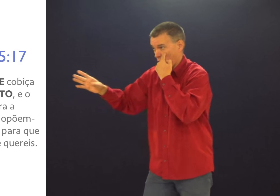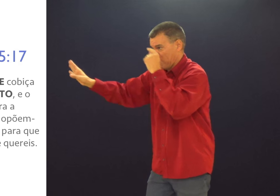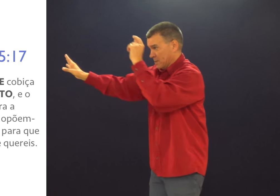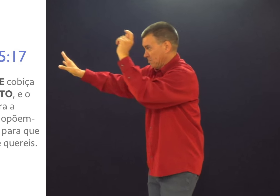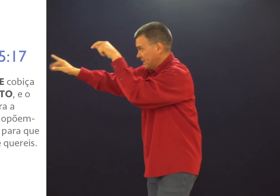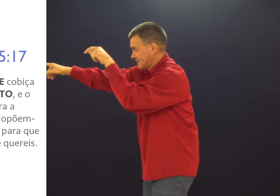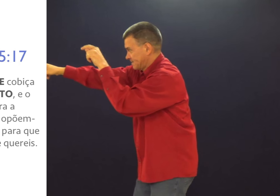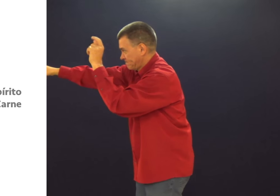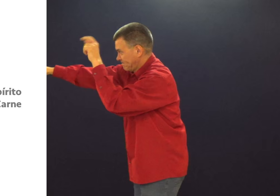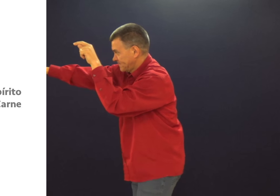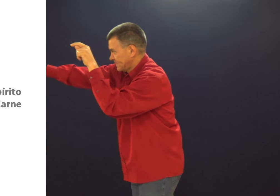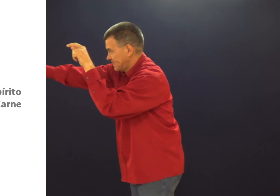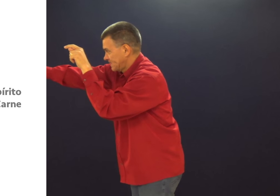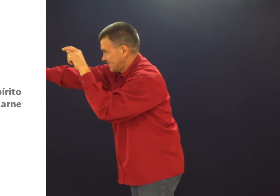Olha só. Deixa eu passar primeiro.